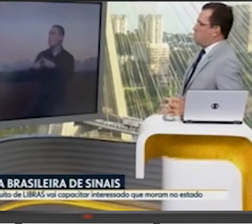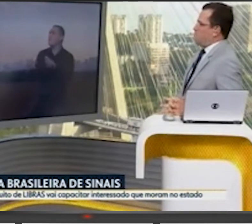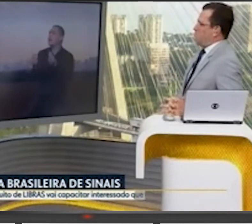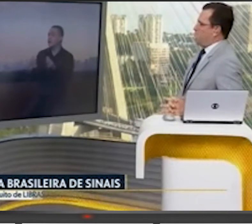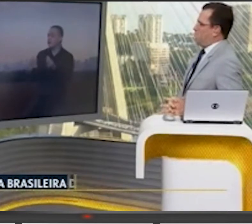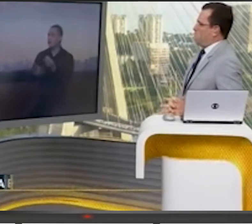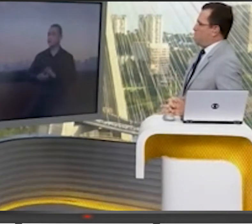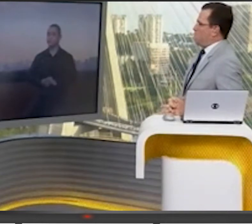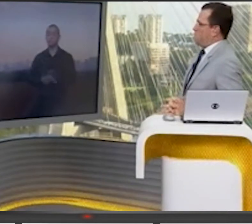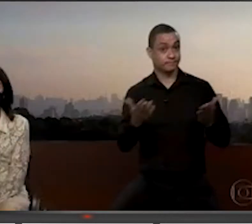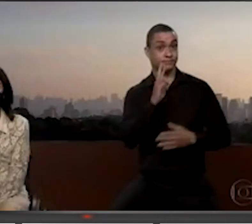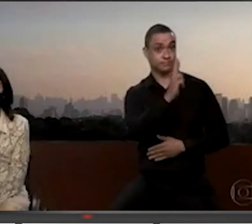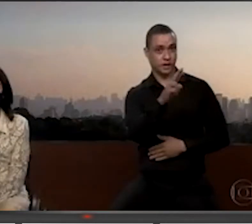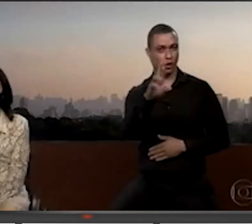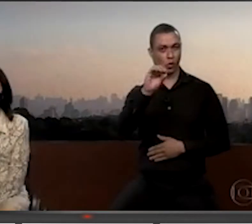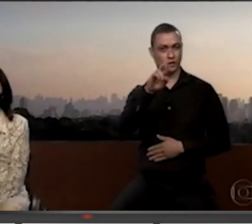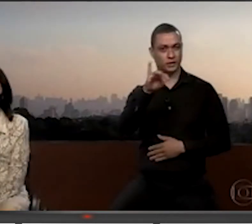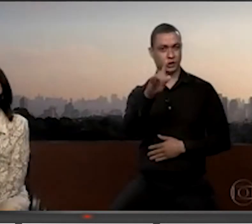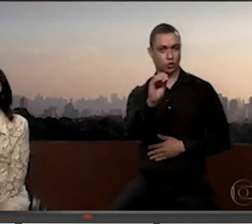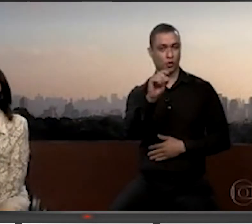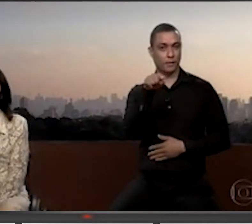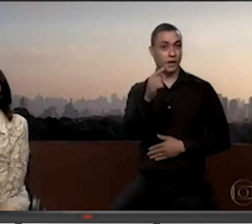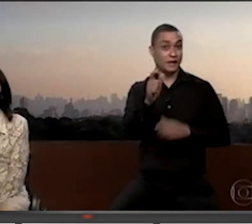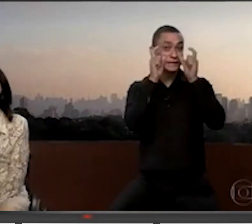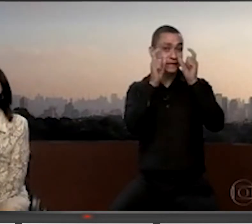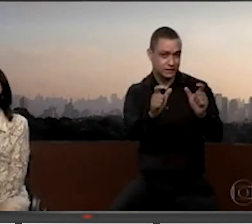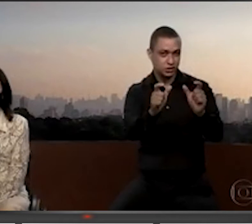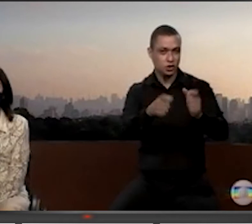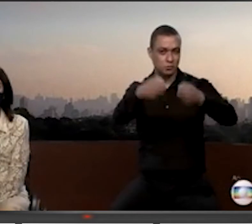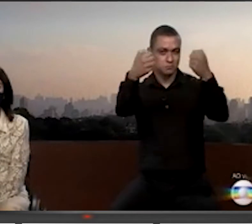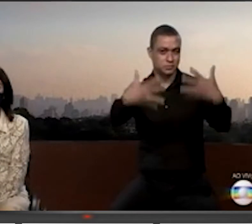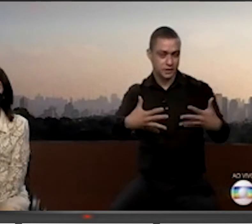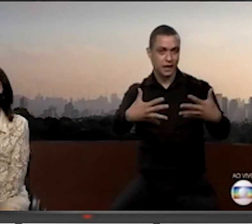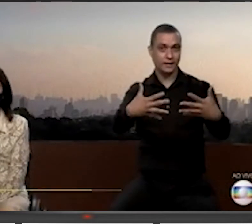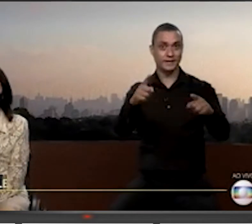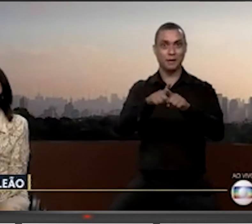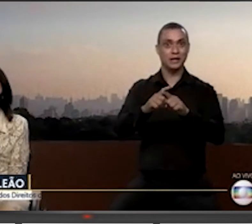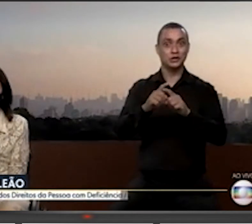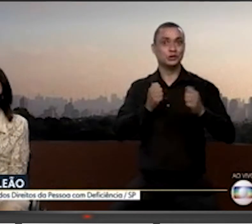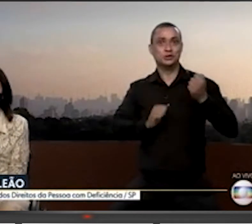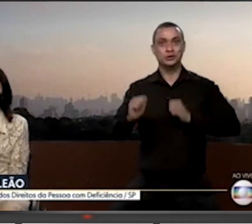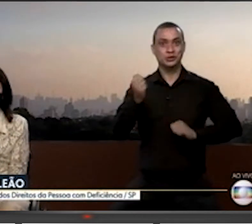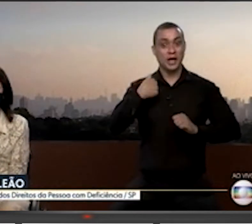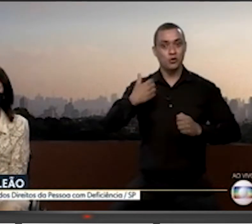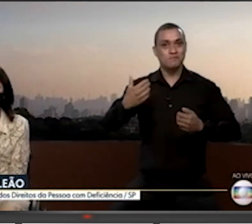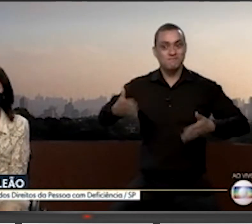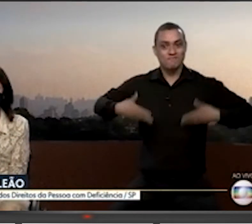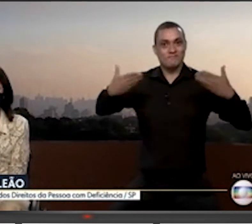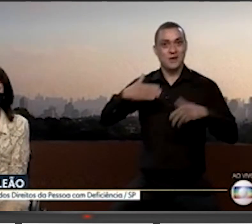Bom, Rodrigo, deixa eu lhe contar uma coisa muito interessante, alviçareira e que me trouxe um estímulo maior ainda do que eu faço no meu